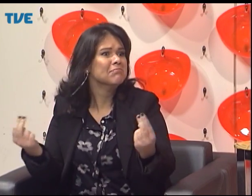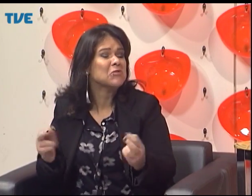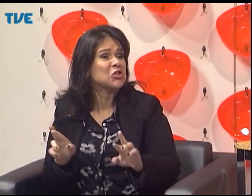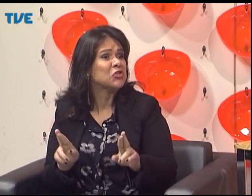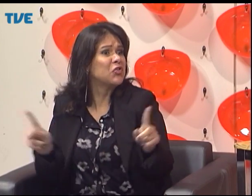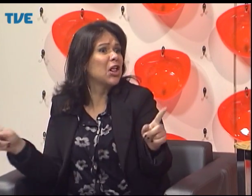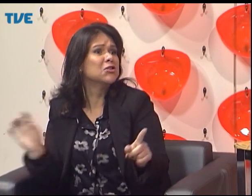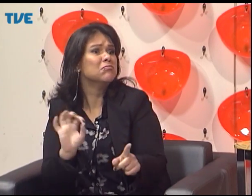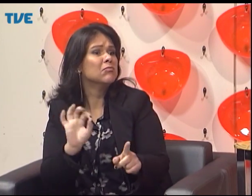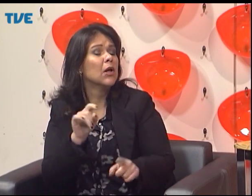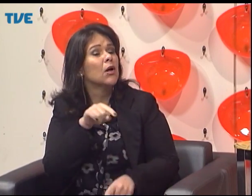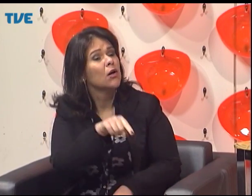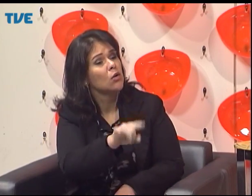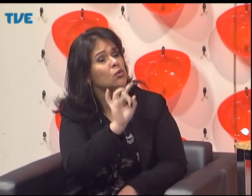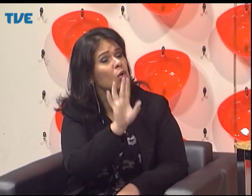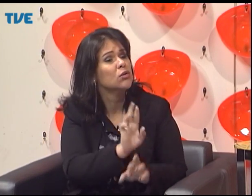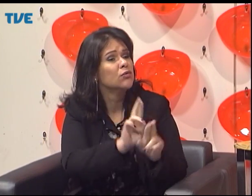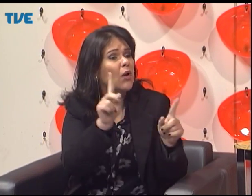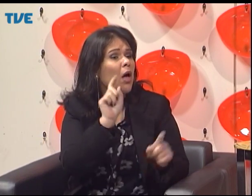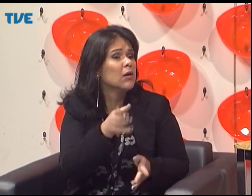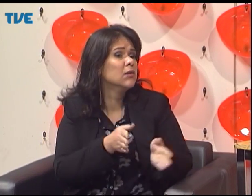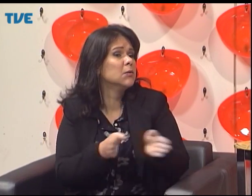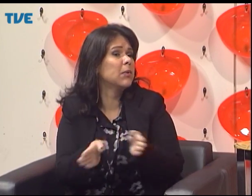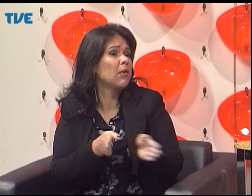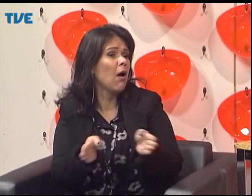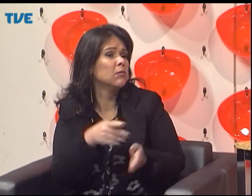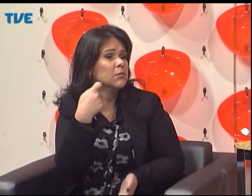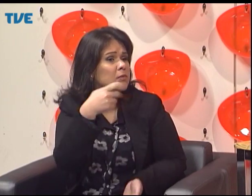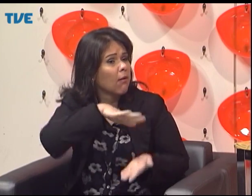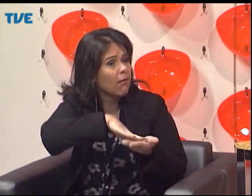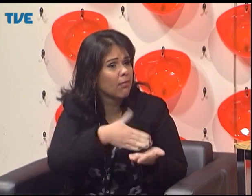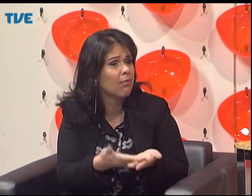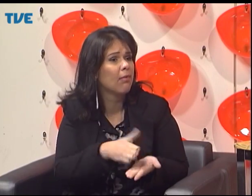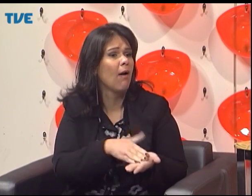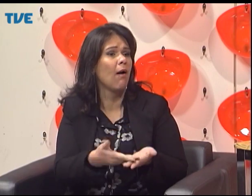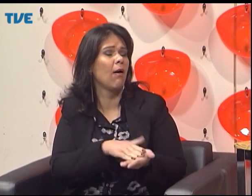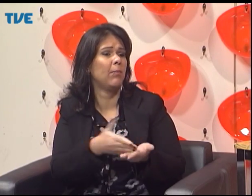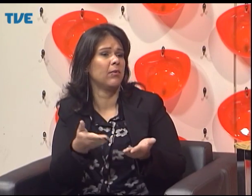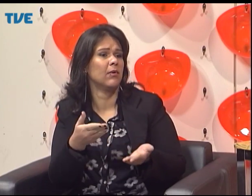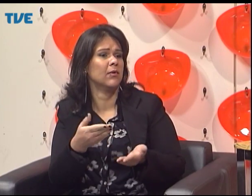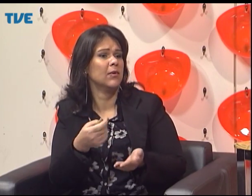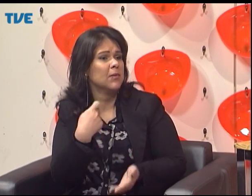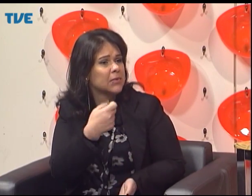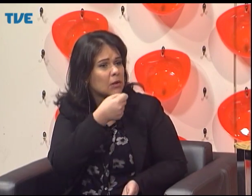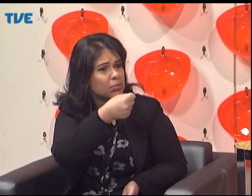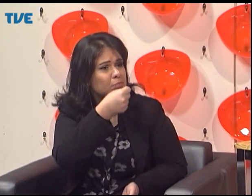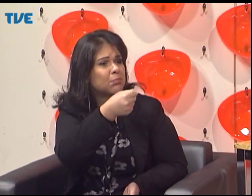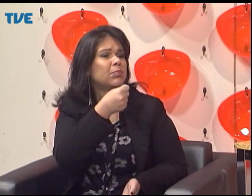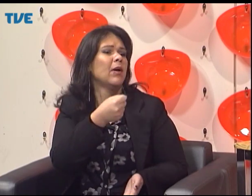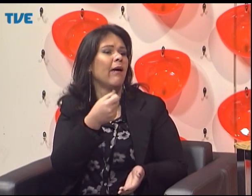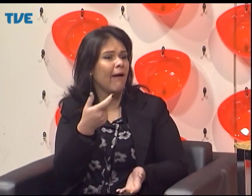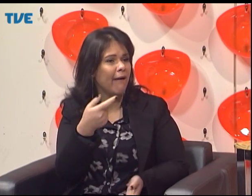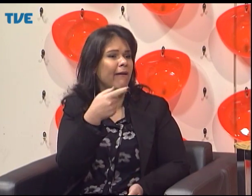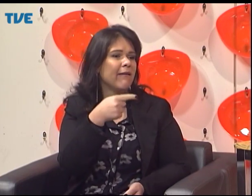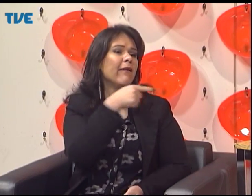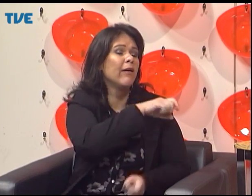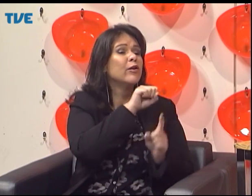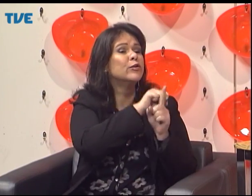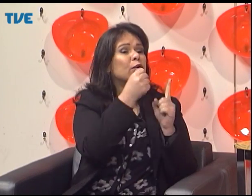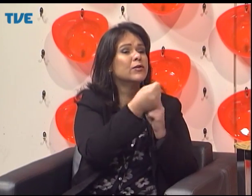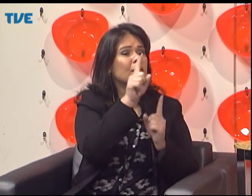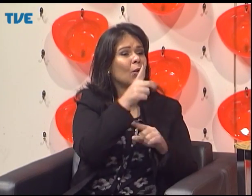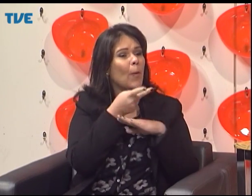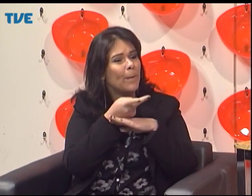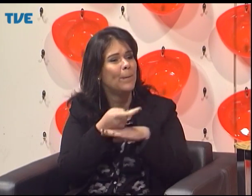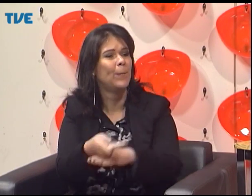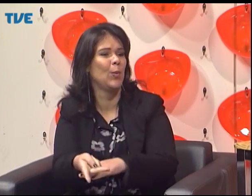aí, vários profissionais realmente muito bons, talentosos. E se oportunizar a acessibilidade a partir do